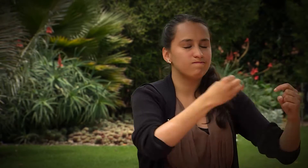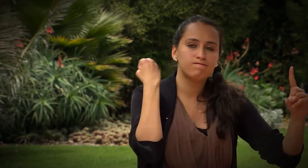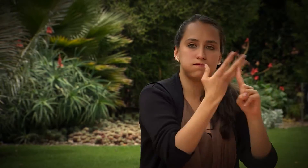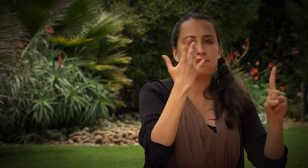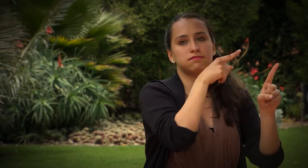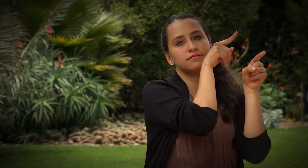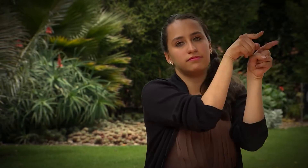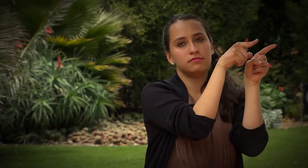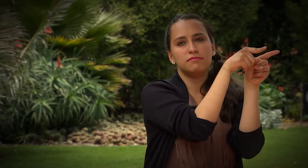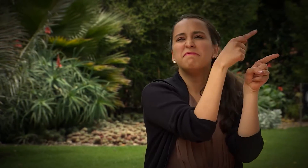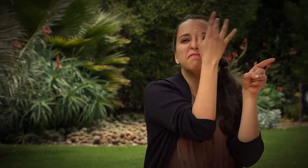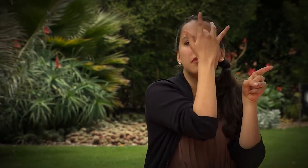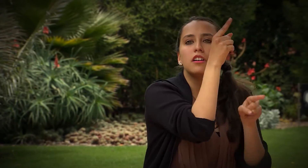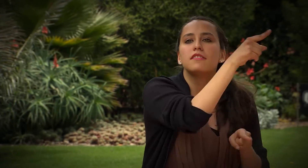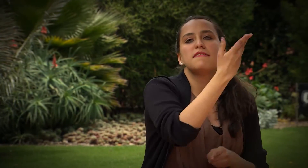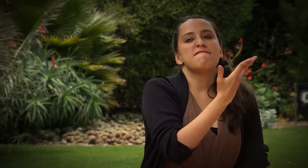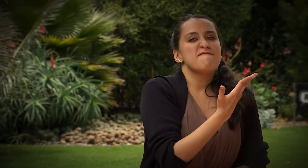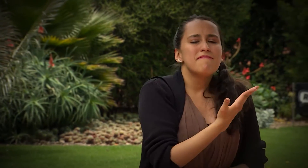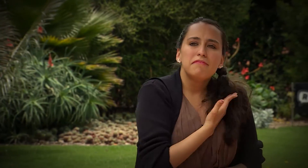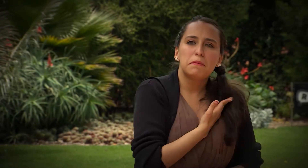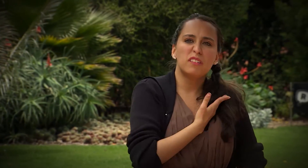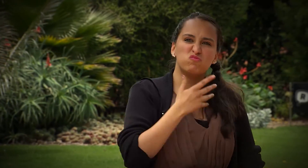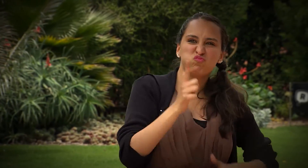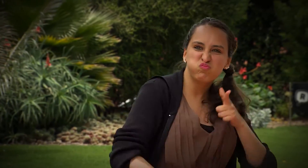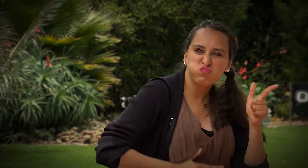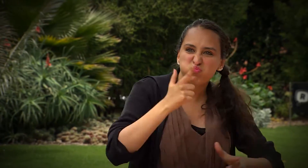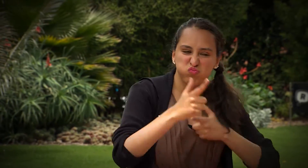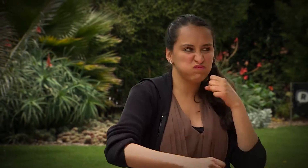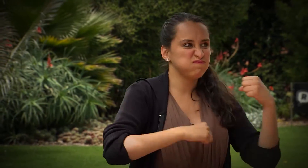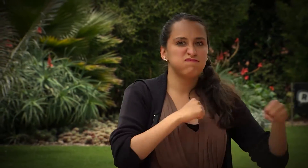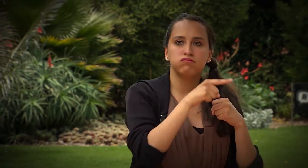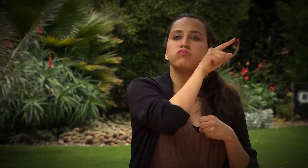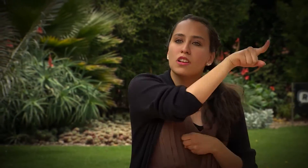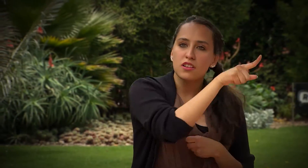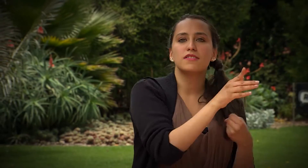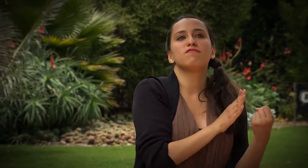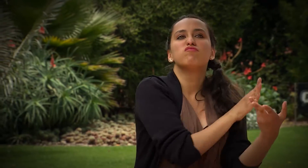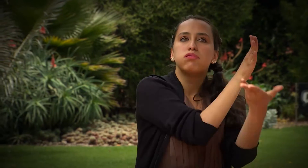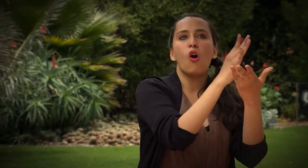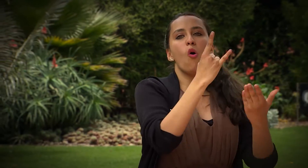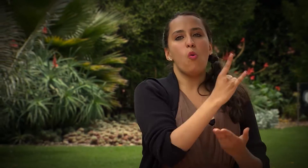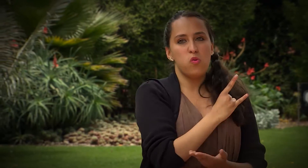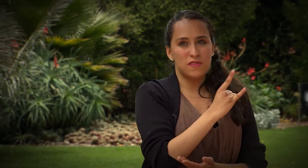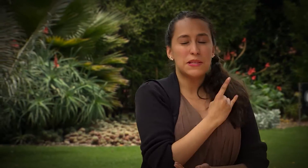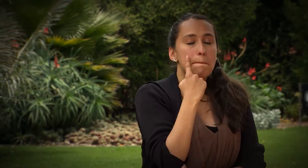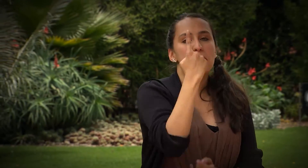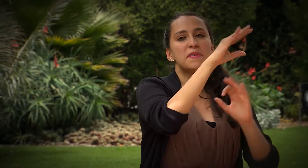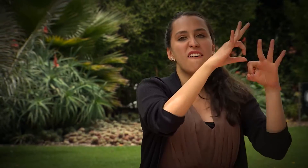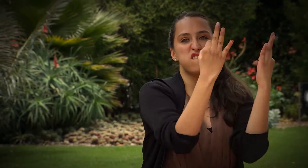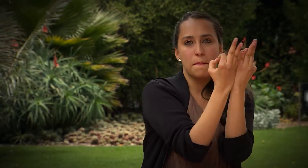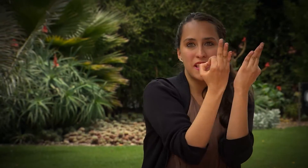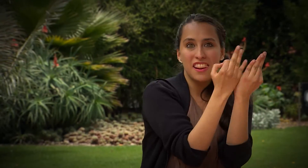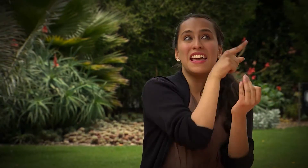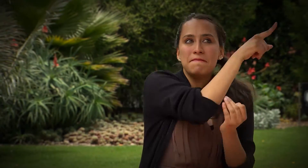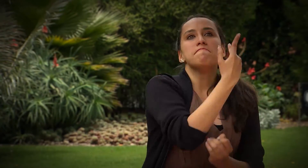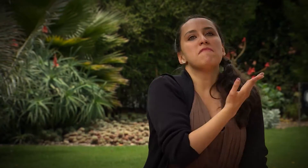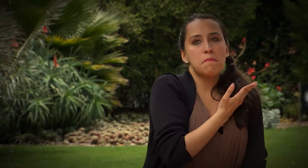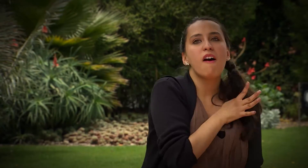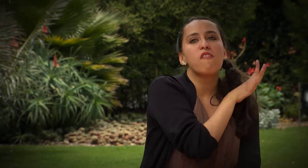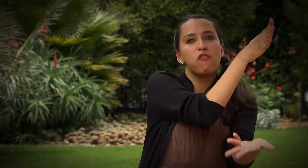creó una enseñanza y generó un impacto en mí, su lucha, también mi mamá pues también